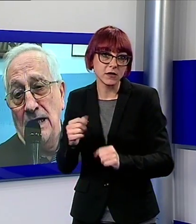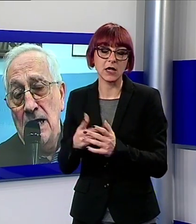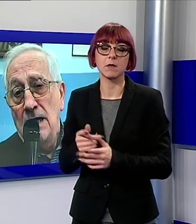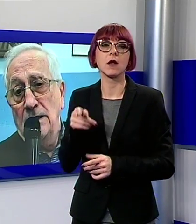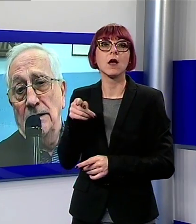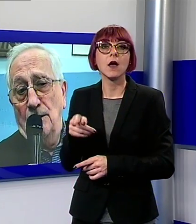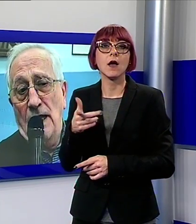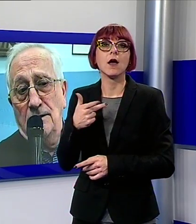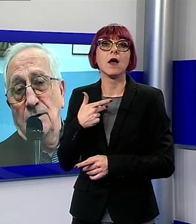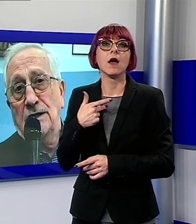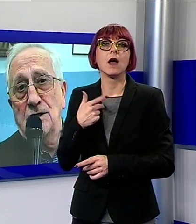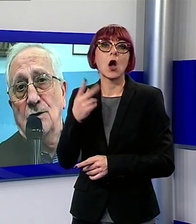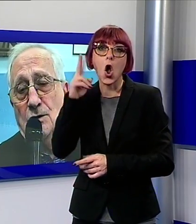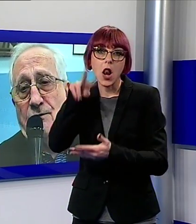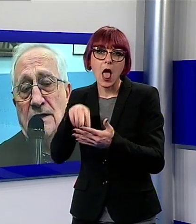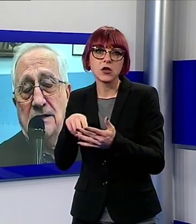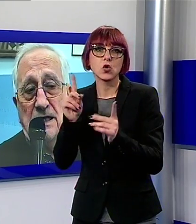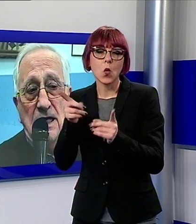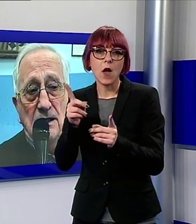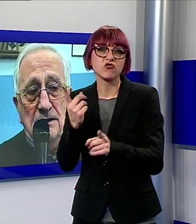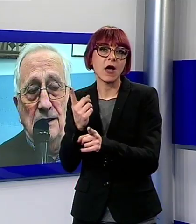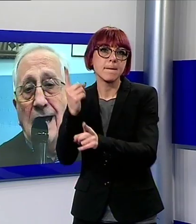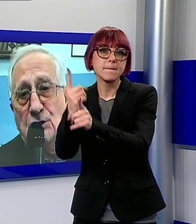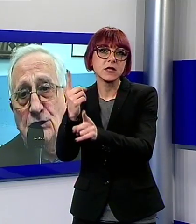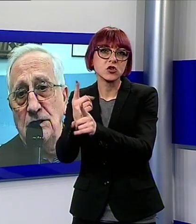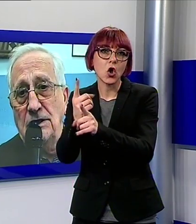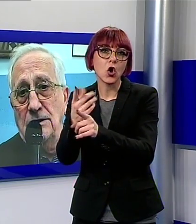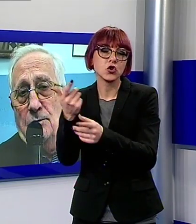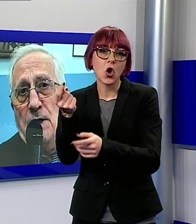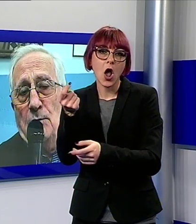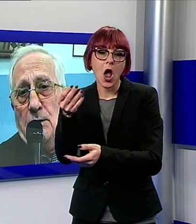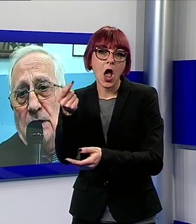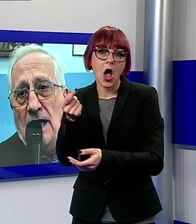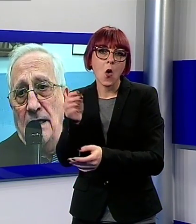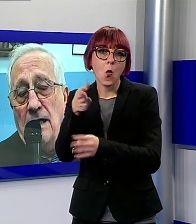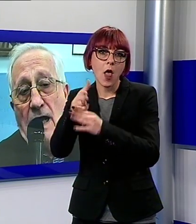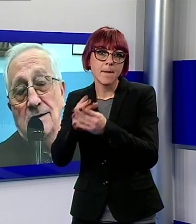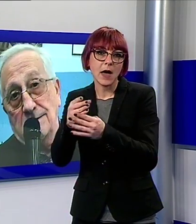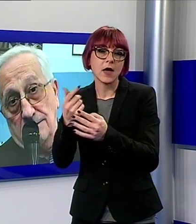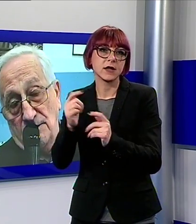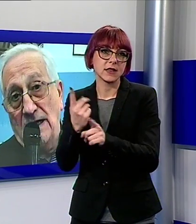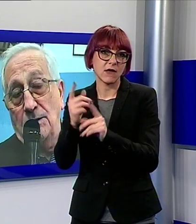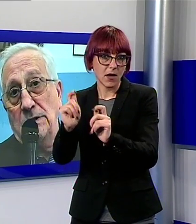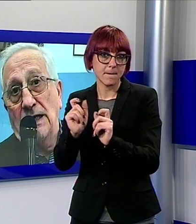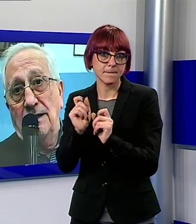ho letto che ci sono diversi lasciti che dobbiamo liquidare anzi dovrà liquidare